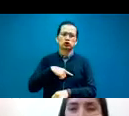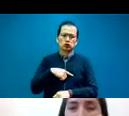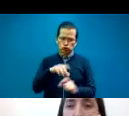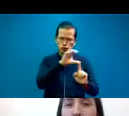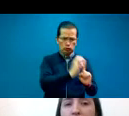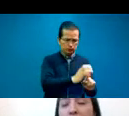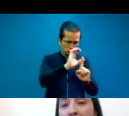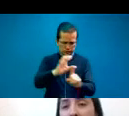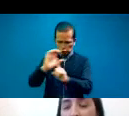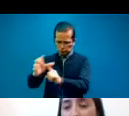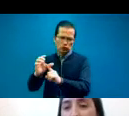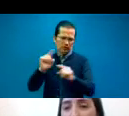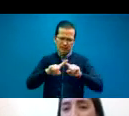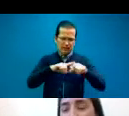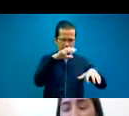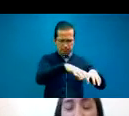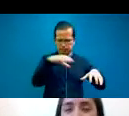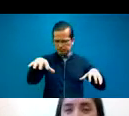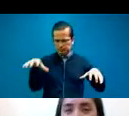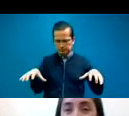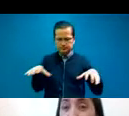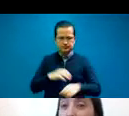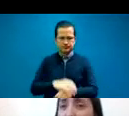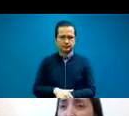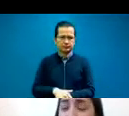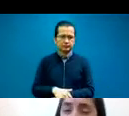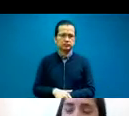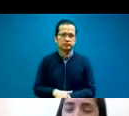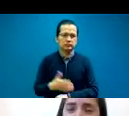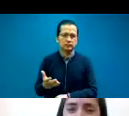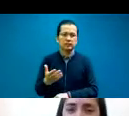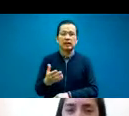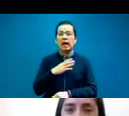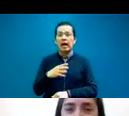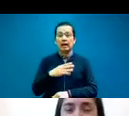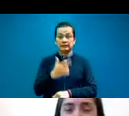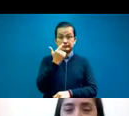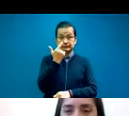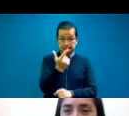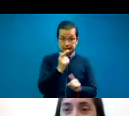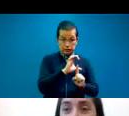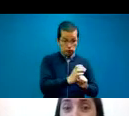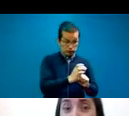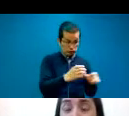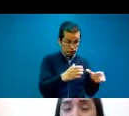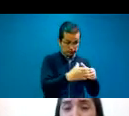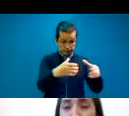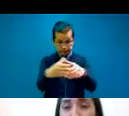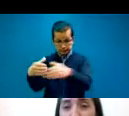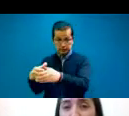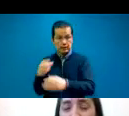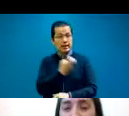Estas comisiones son siete comisiones actualmente que están en pleno